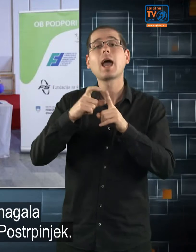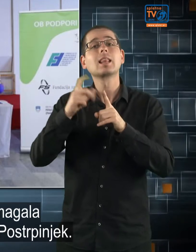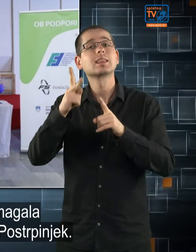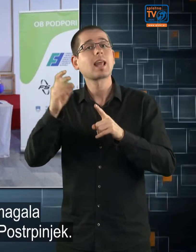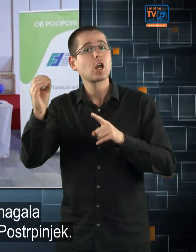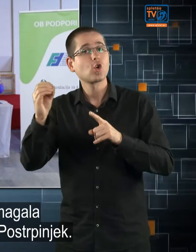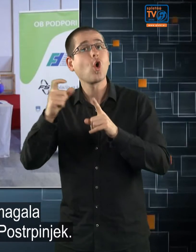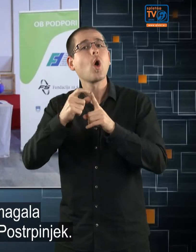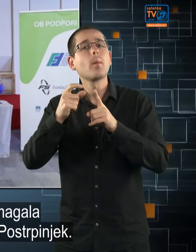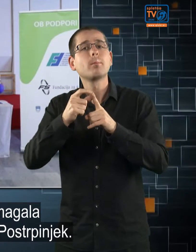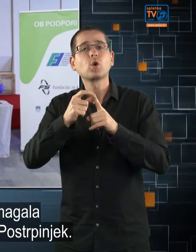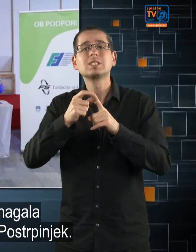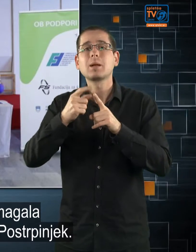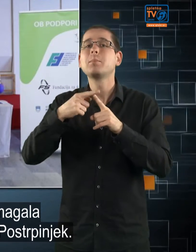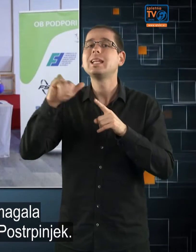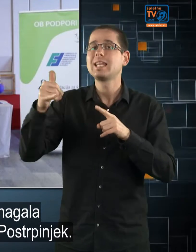Postrpinjek.